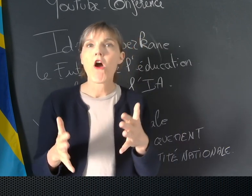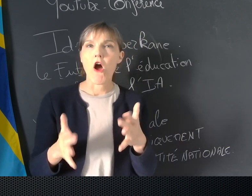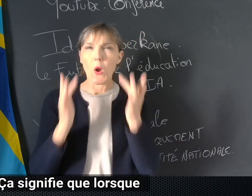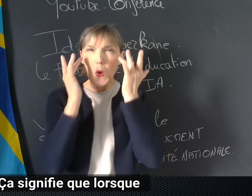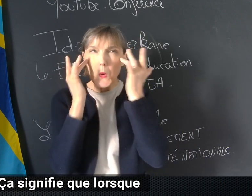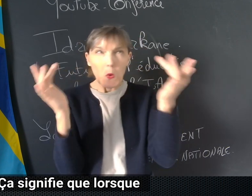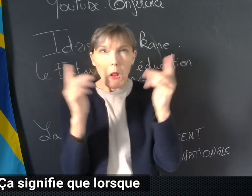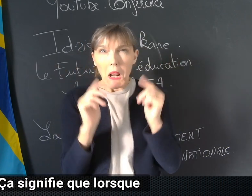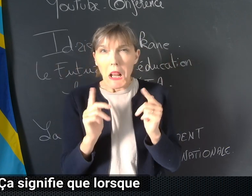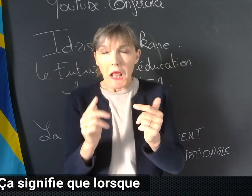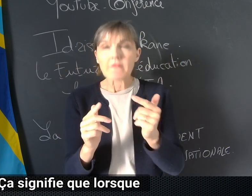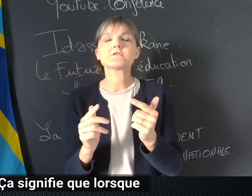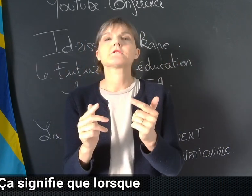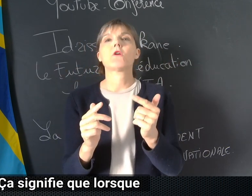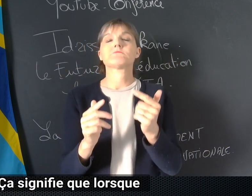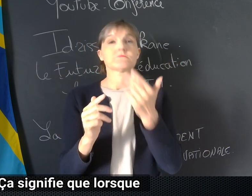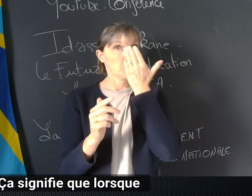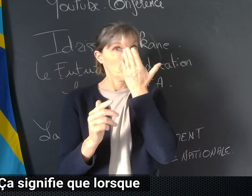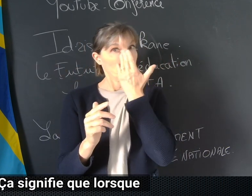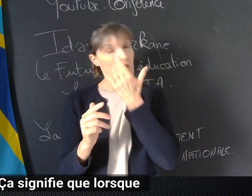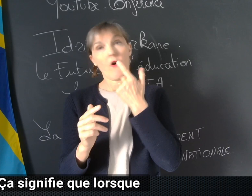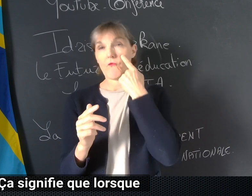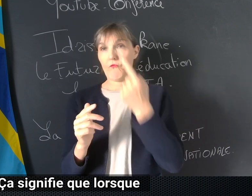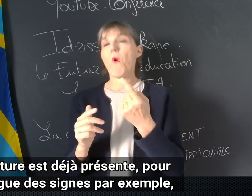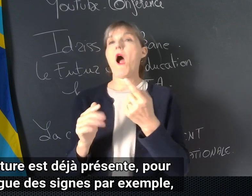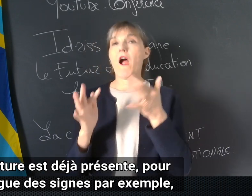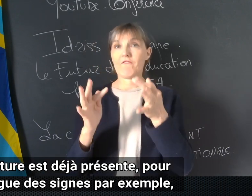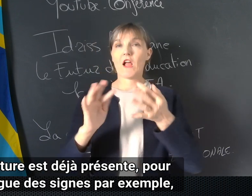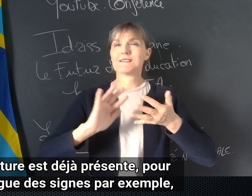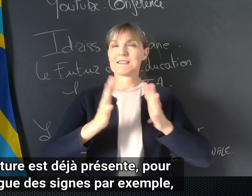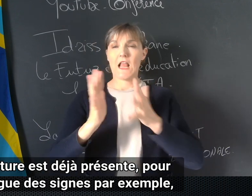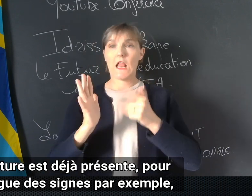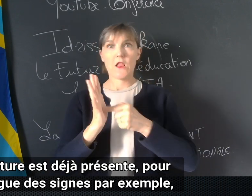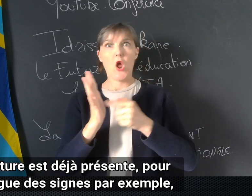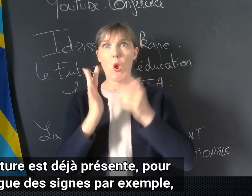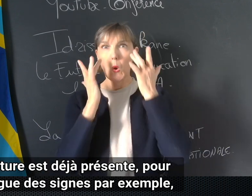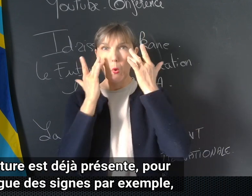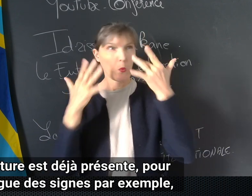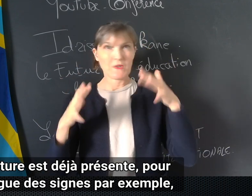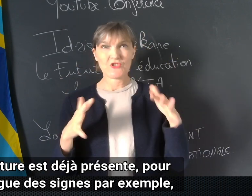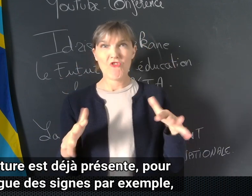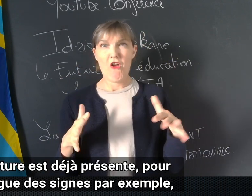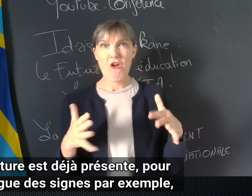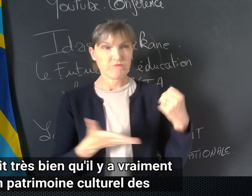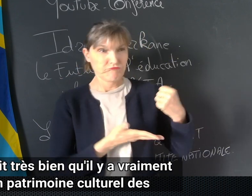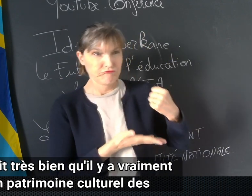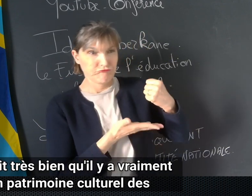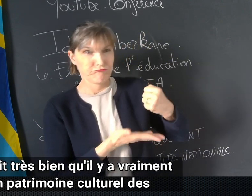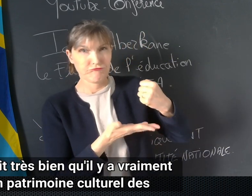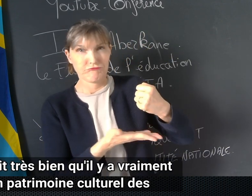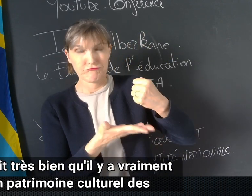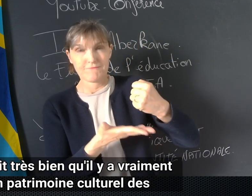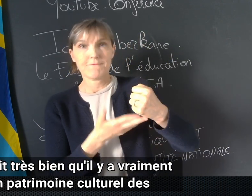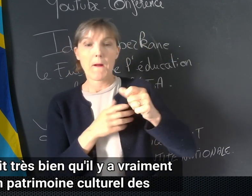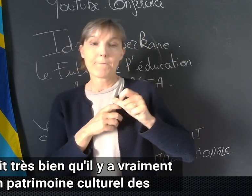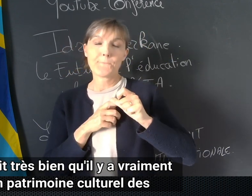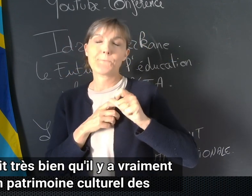Ça signifie que lorsque la culture est déjà présente, pour la langue des signes par exemple, on sait très bien qu'il y vraiment un patrimoine